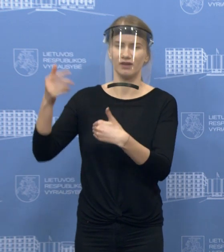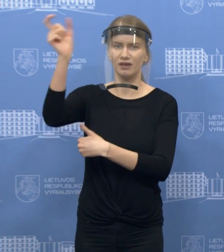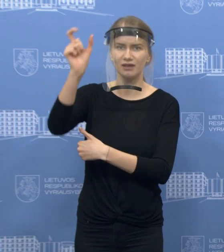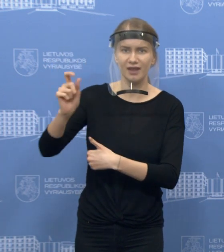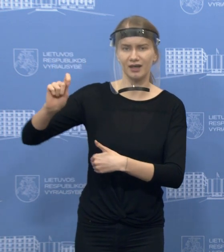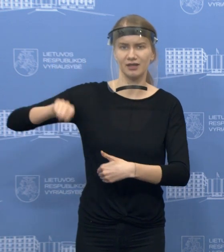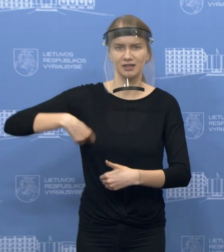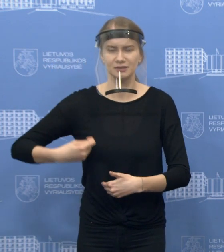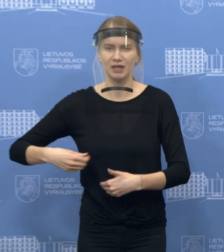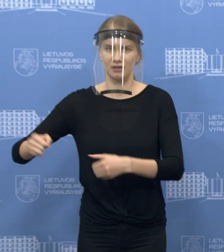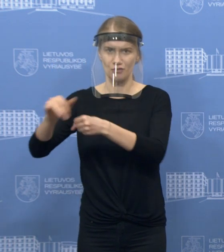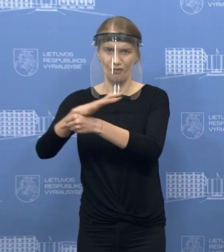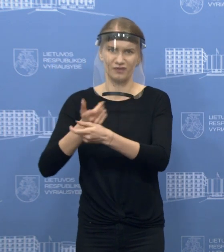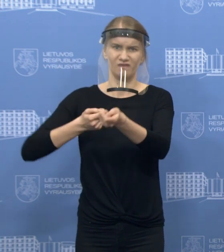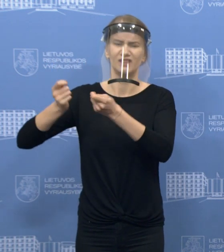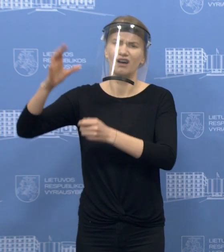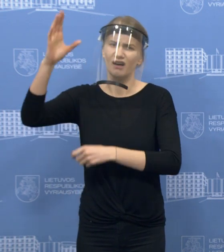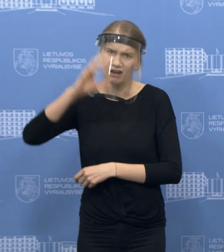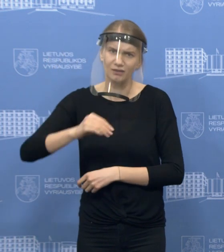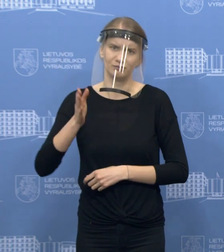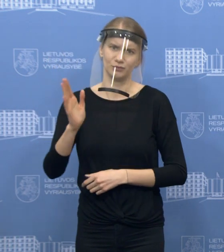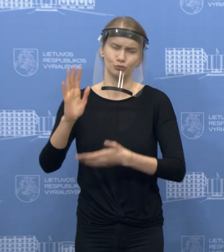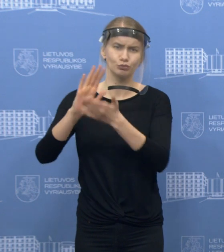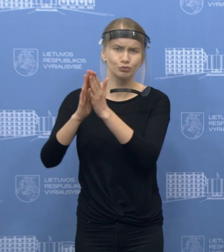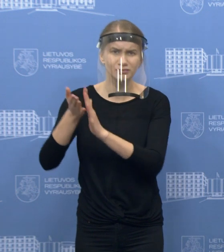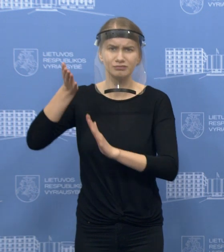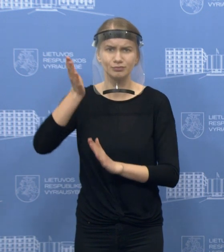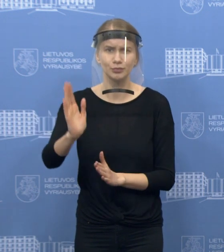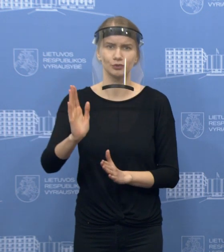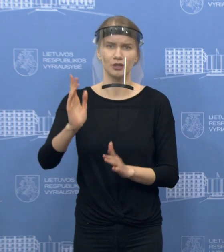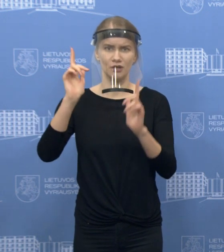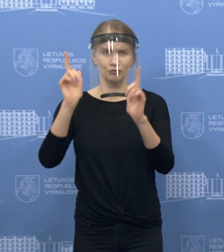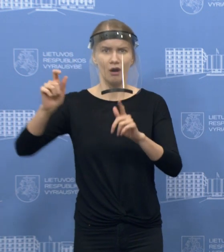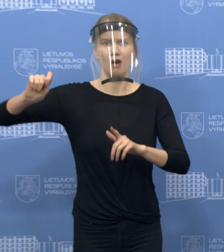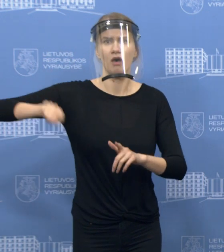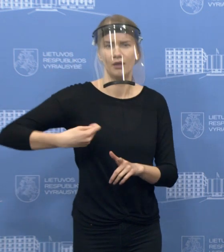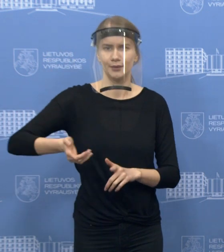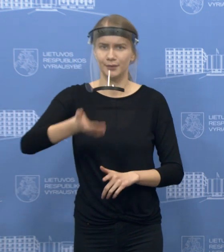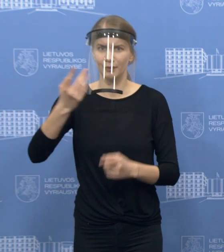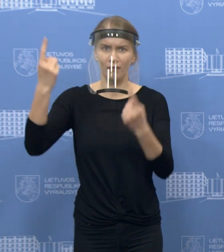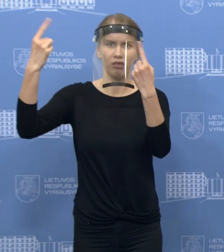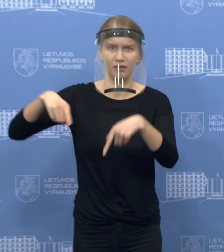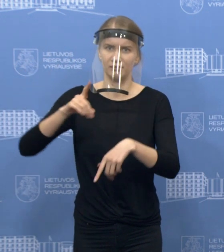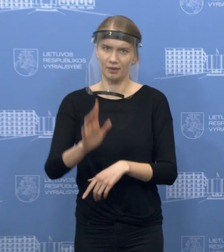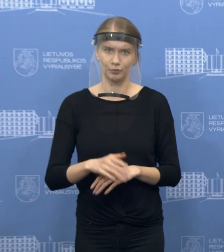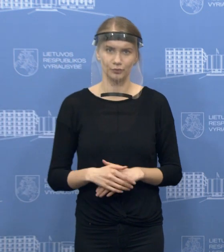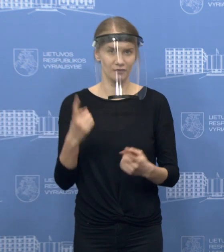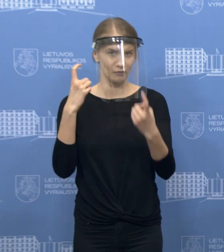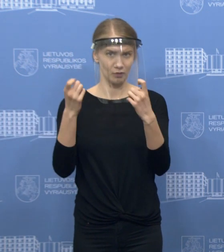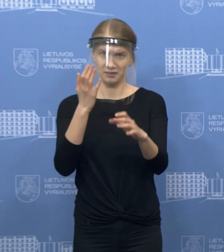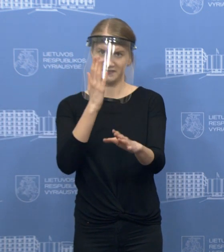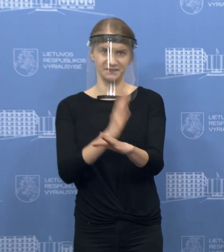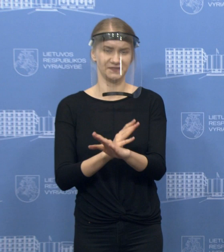pandemijos suvaldymas šios šalyse būtų kuo sėkmingesnis ir būtų kuo mažesni praradimai, tai tiek būtų mano informacijos